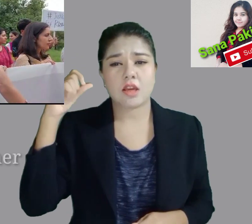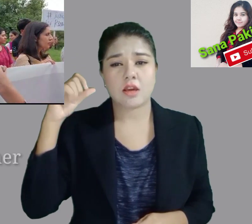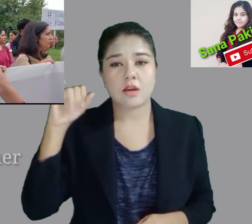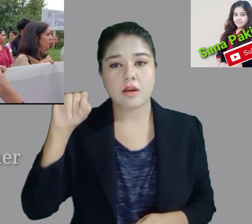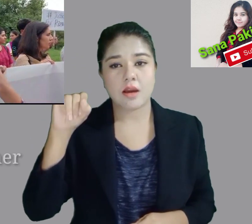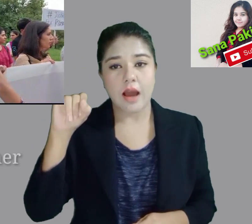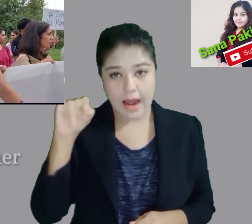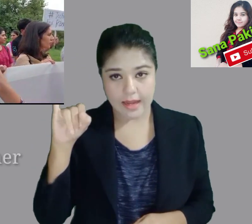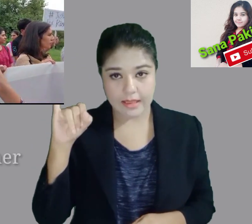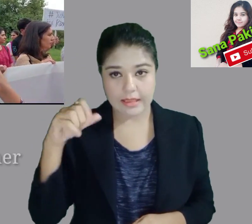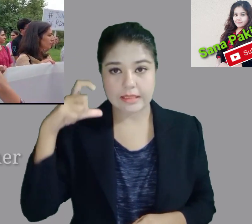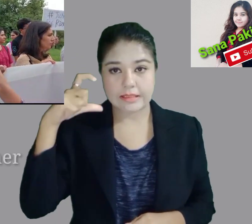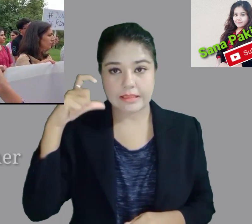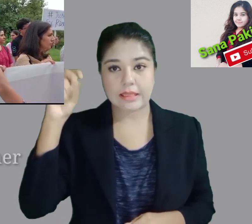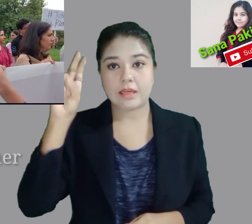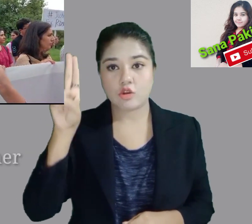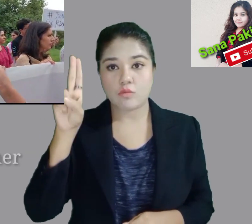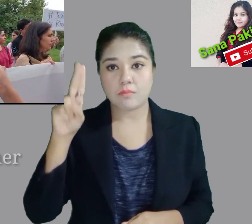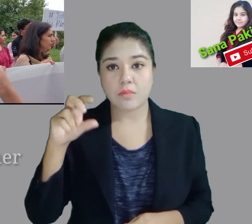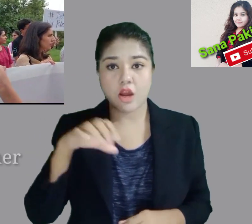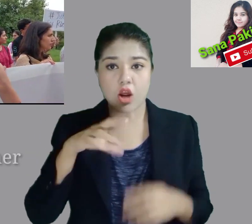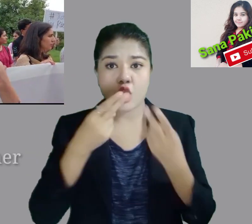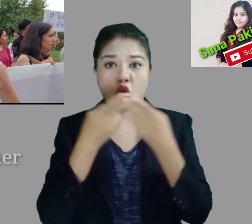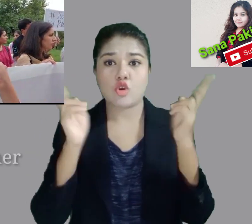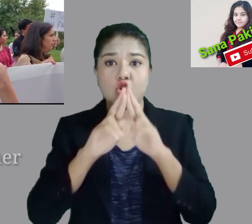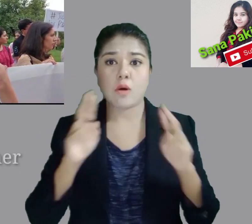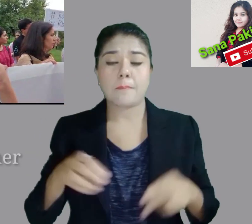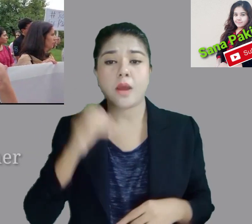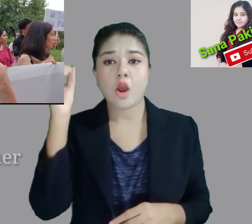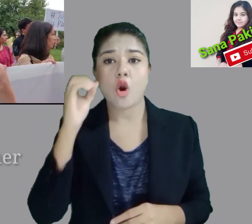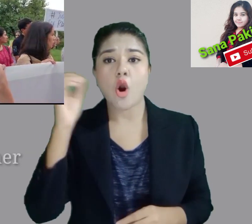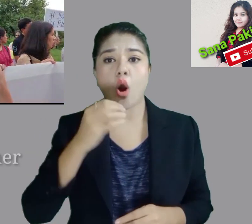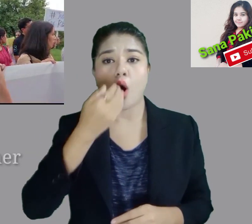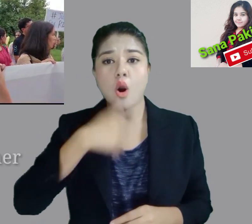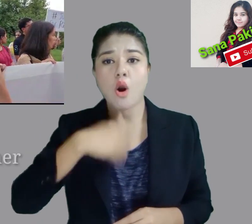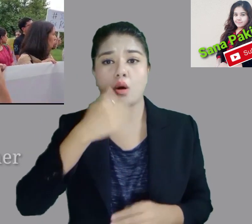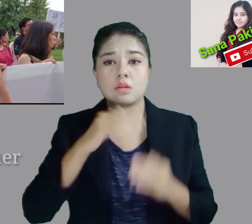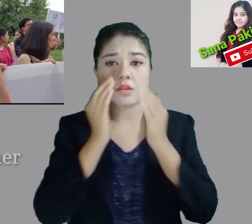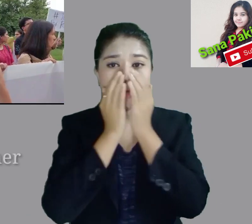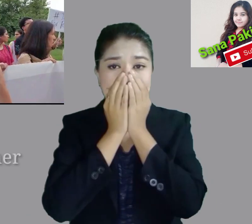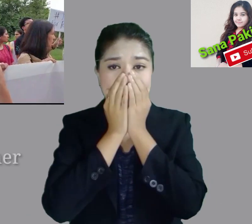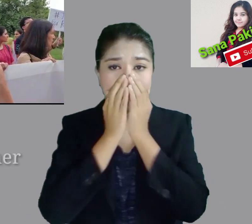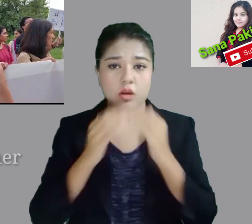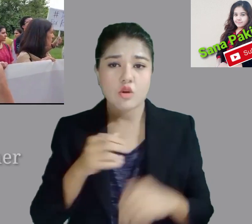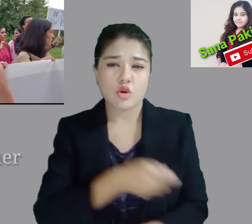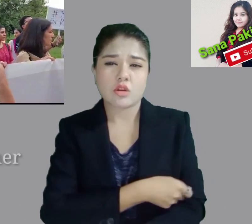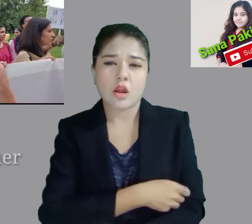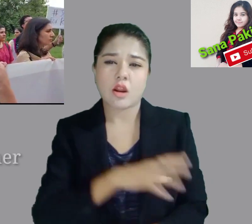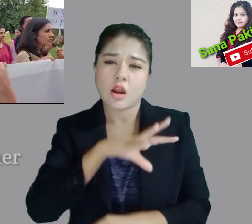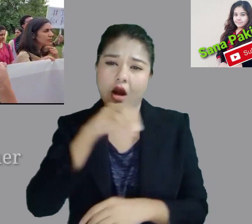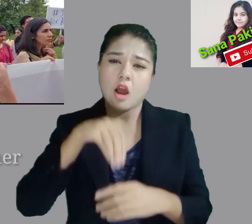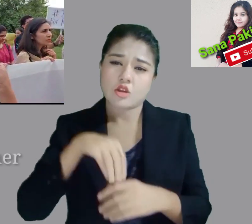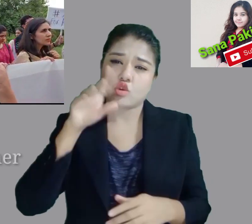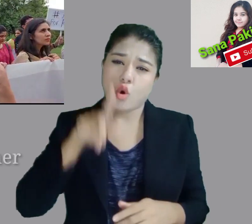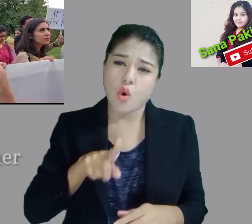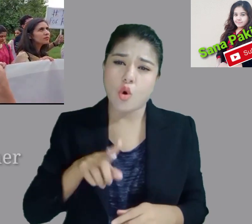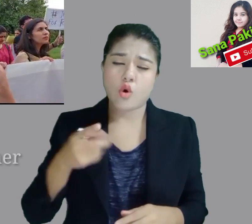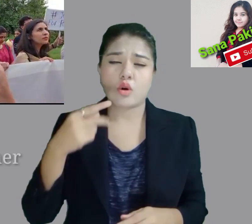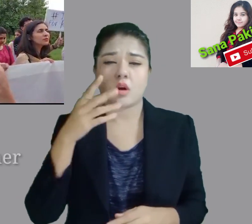چاہیے جیسے کہ اس بچی کے بازوں میں اور ٹانگوں میں بھی فریکچر ہے سر میں جو ہے جس طرح سے وہ چوٹ لگیا اور اس میں کیڑے پڑ گئے ہیں تو اس طرح سے